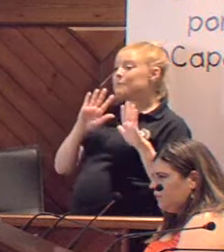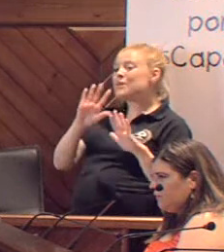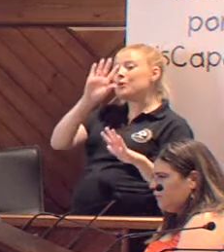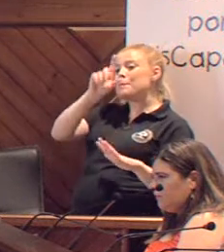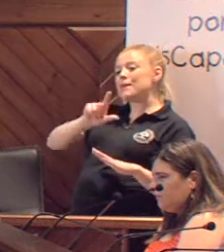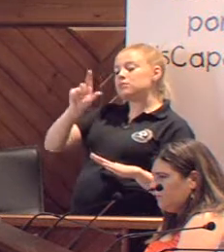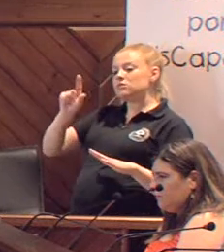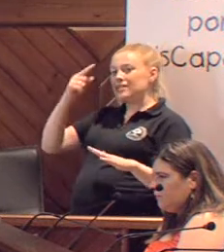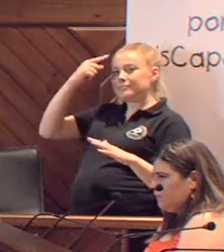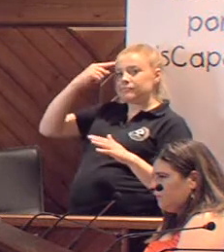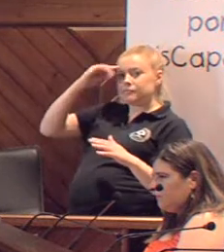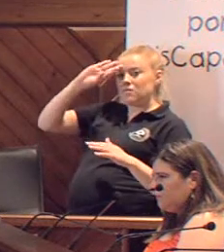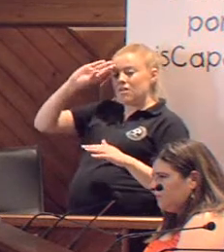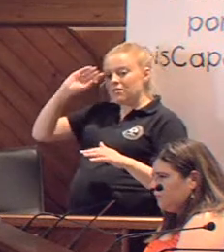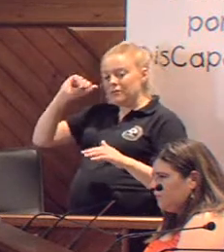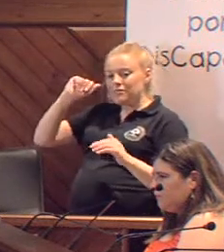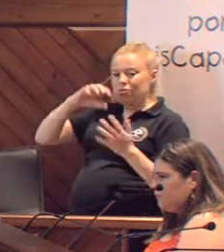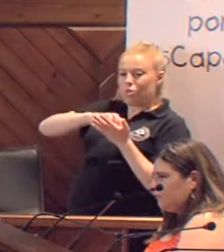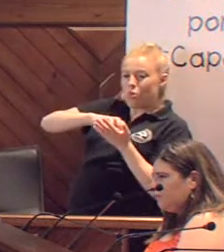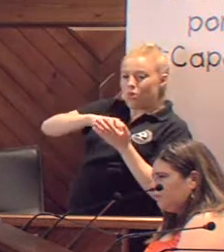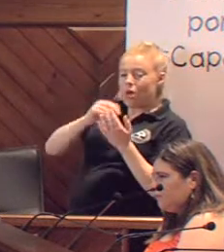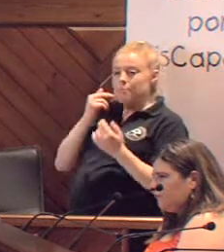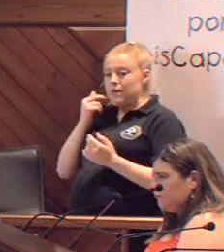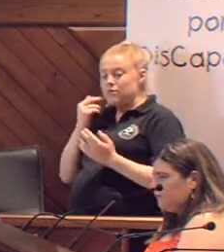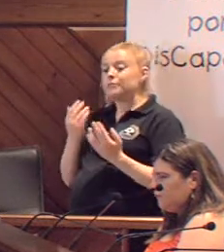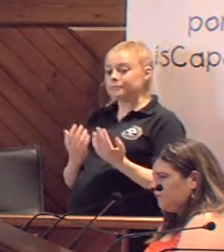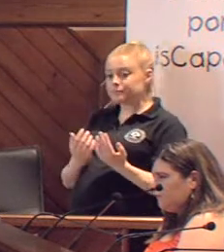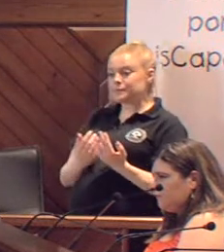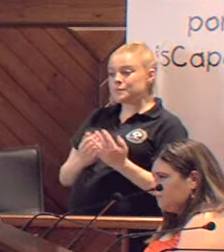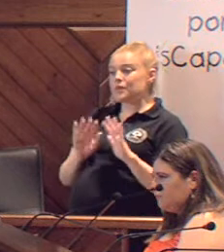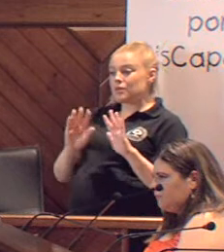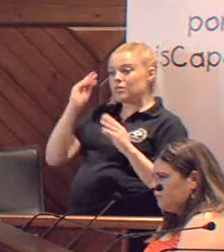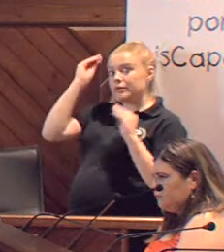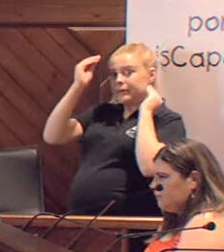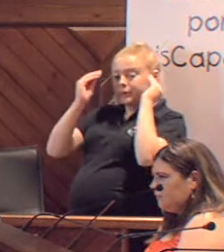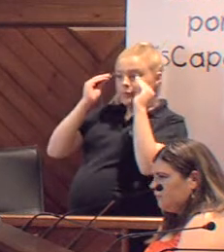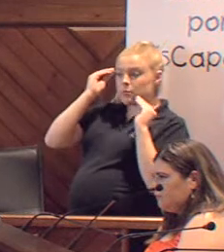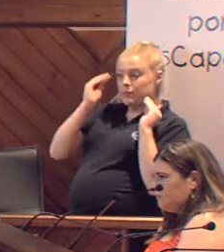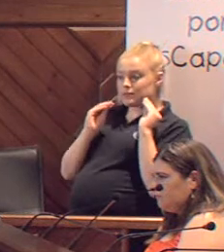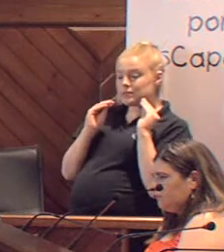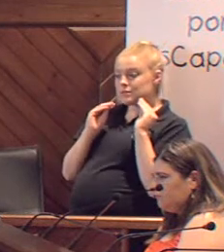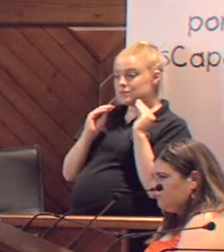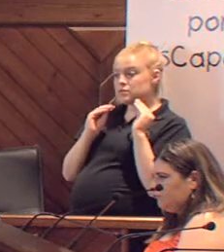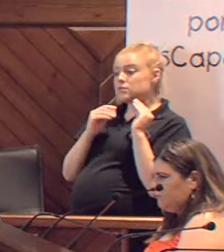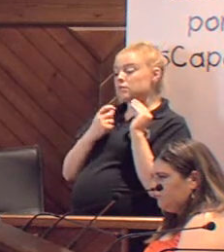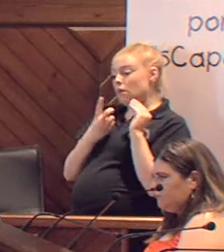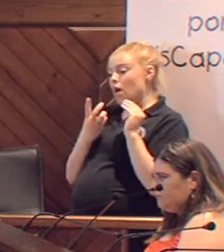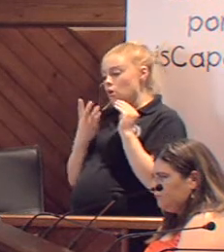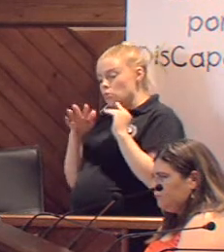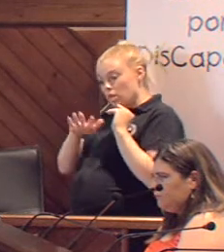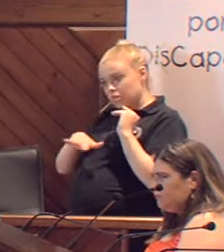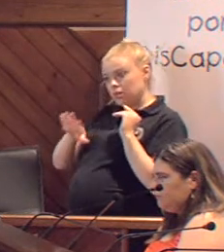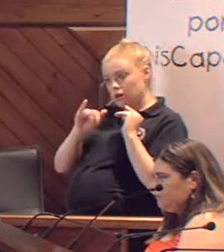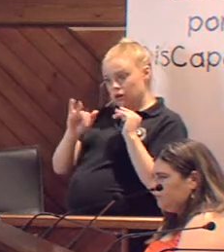tiene muchas lagunas y mucha incertidumbre y muchos miedos. Entonces, habíamos pensado que, aunque de hecho hay algunos sitios que ya